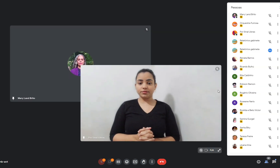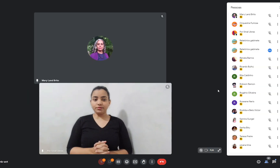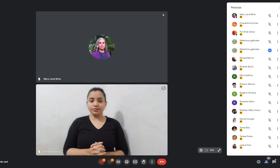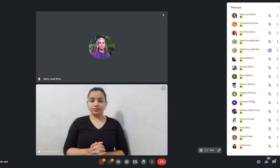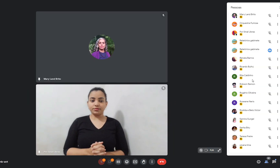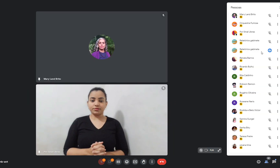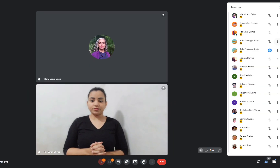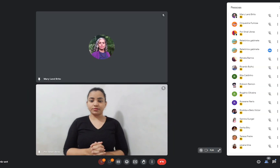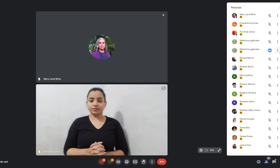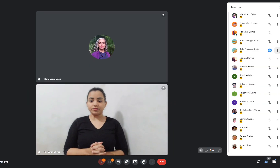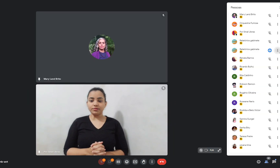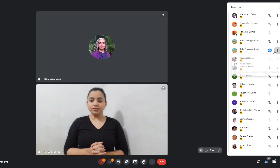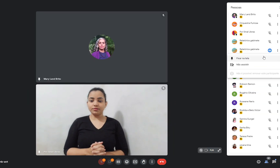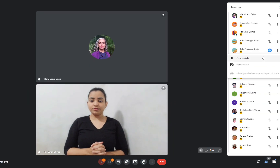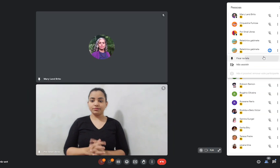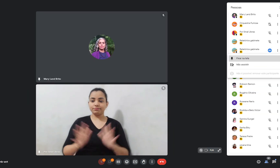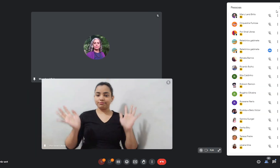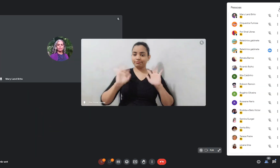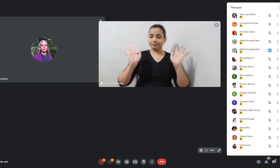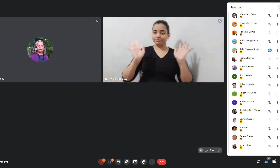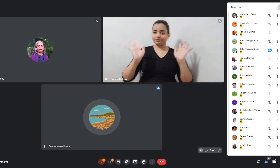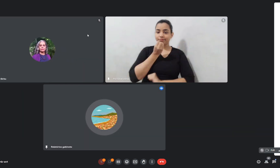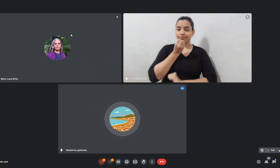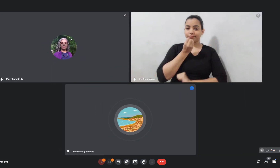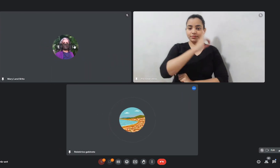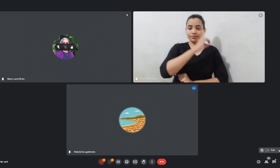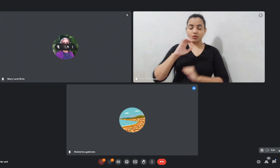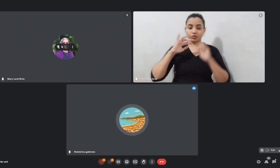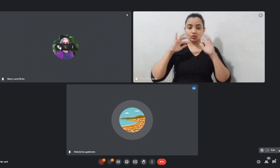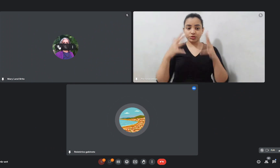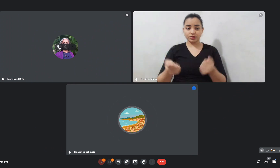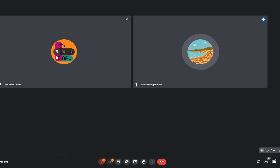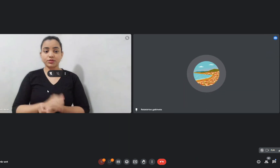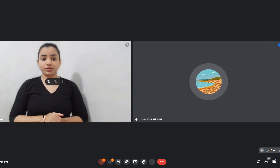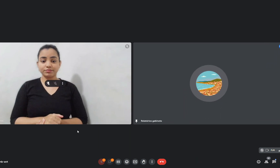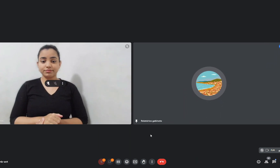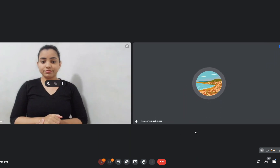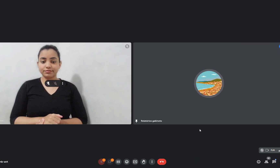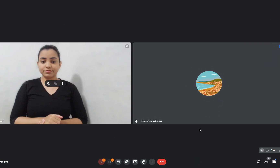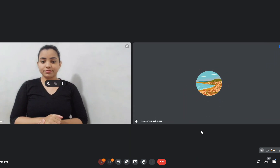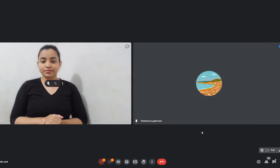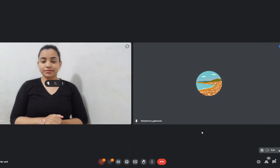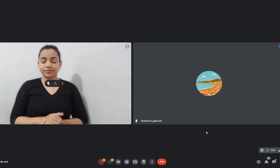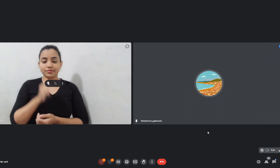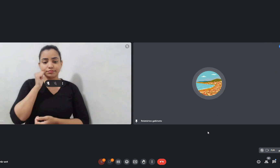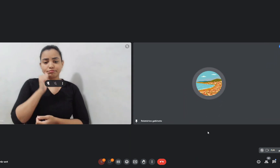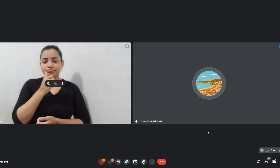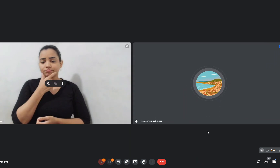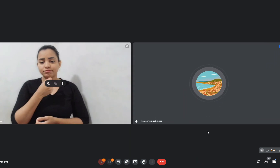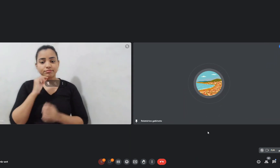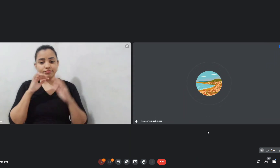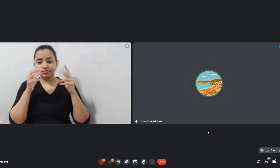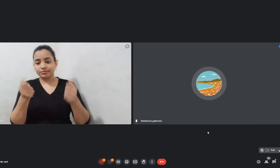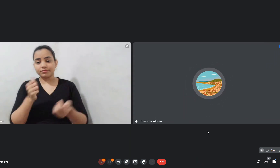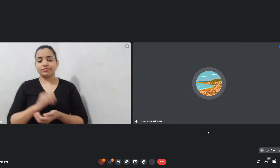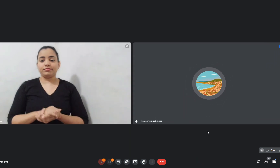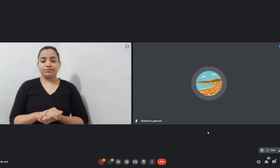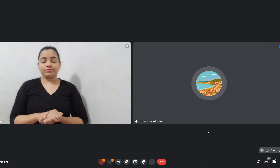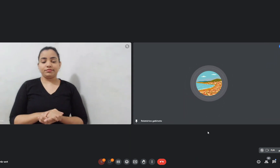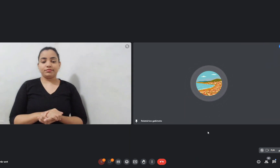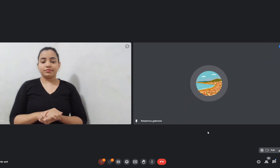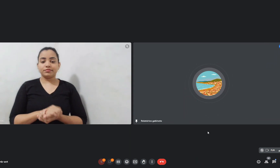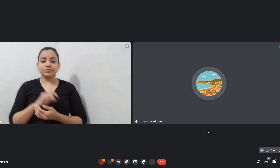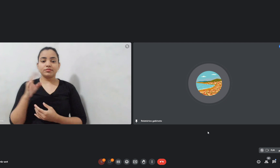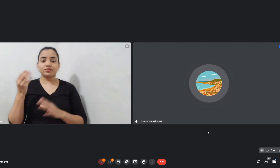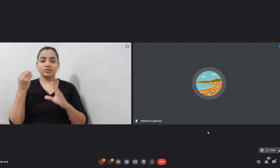Olá, gente. Bom dia a todos e todas e todes. Só compartilhando aqui a tela